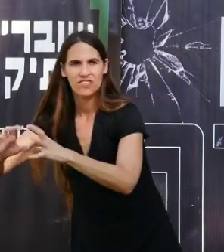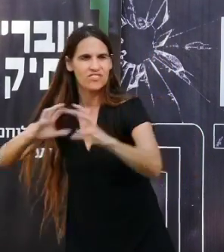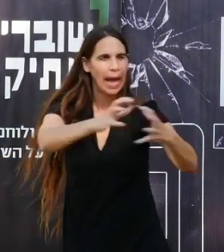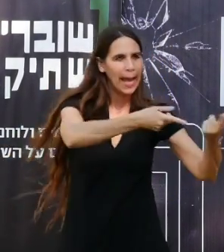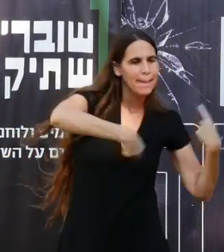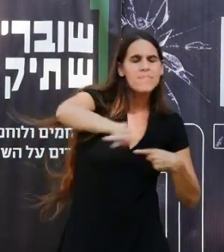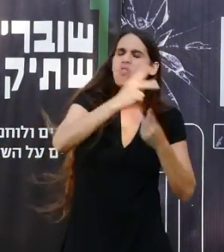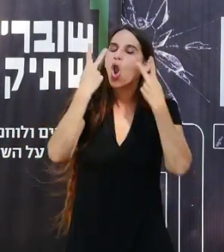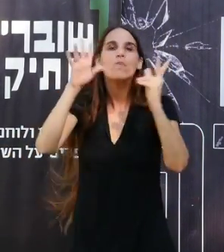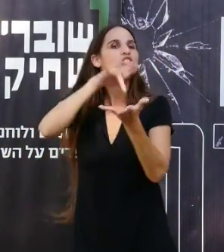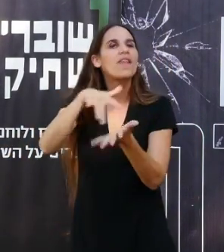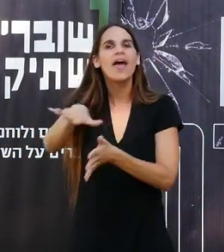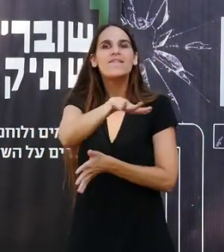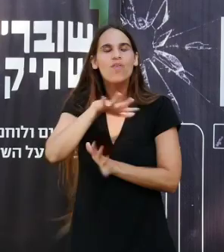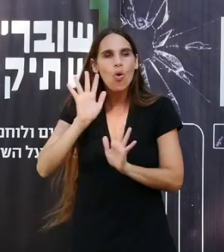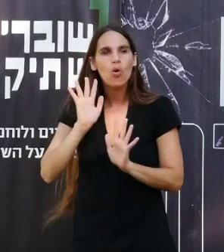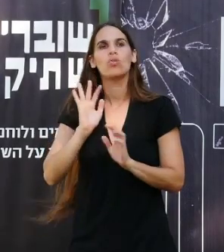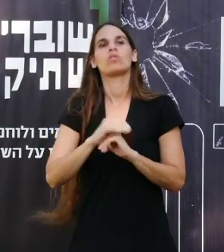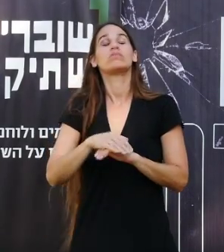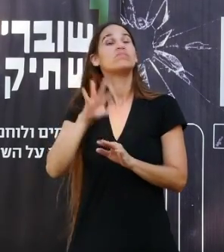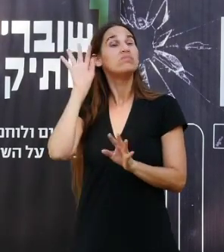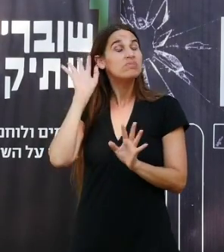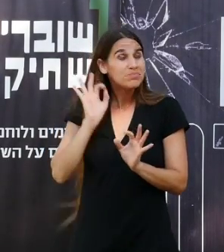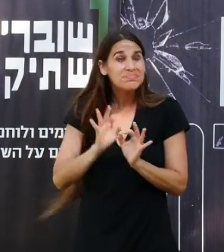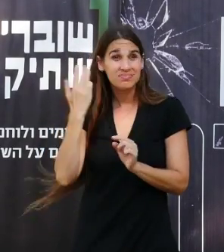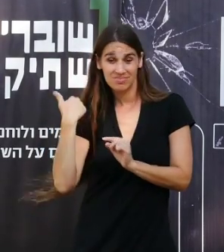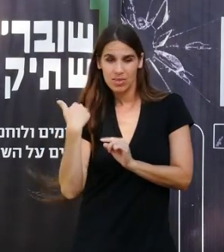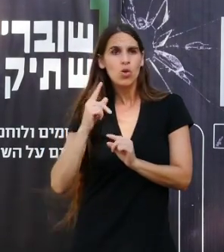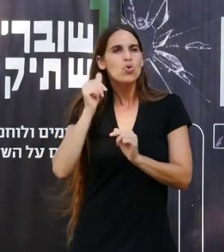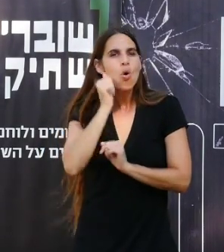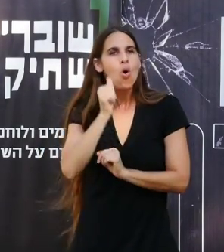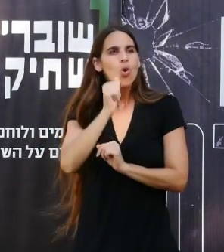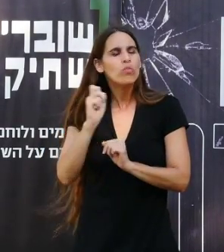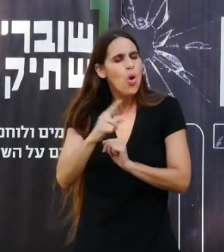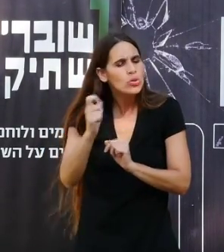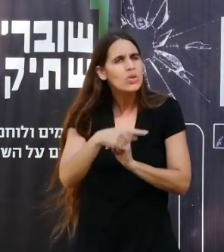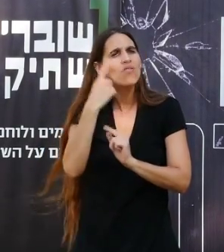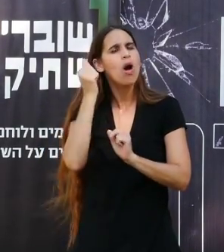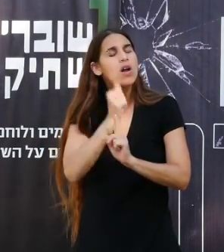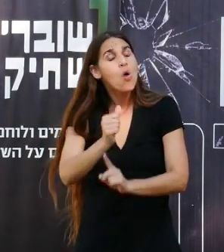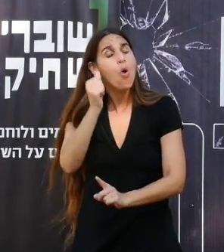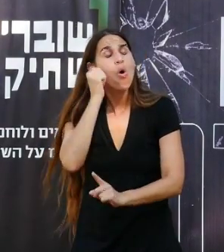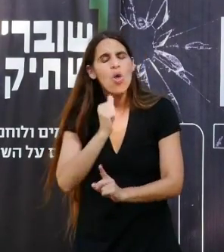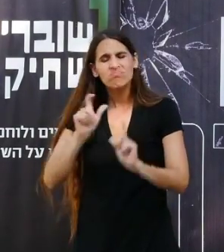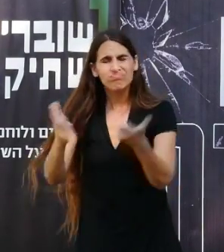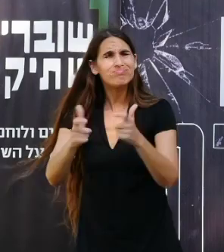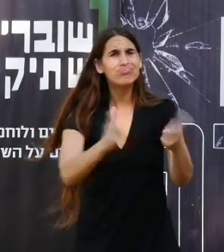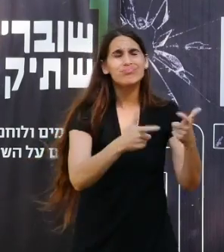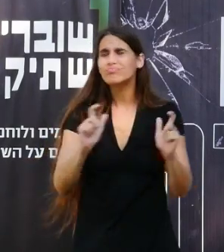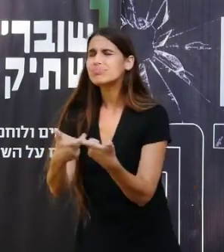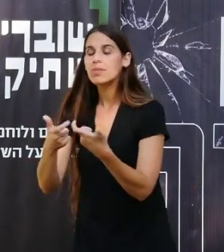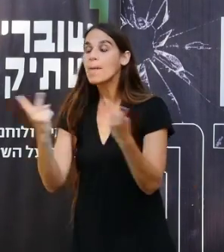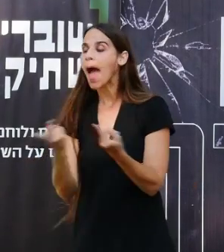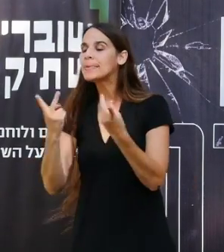משנה איפה ומאז כל יום בשבוע היה מעצרים מטורפים מחפשים